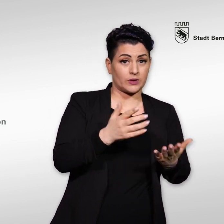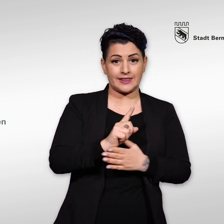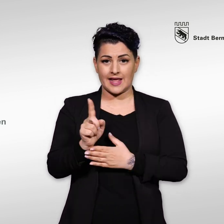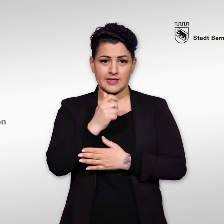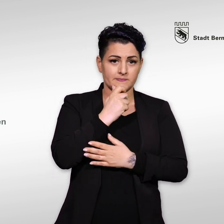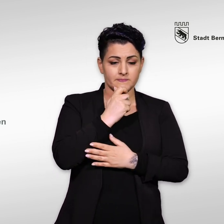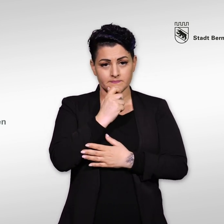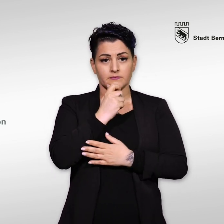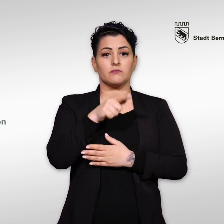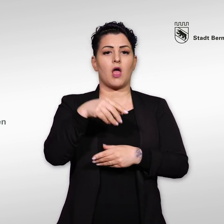Abstimmungsbotschaft durch.